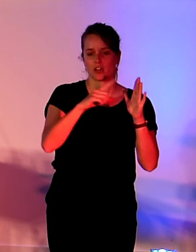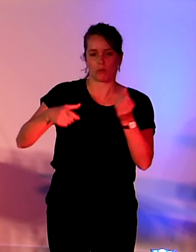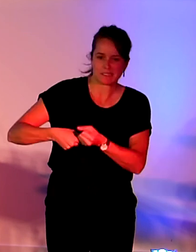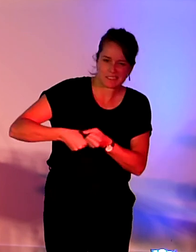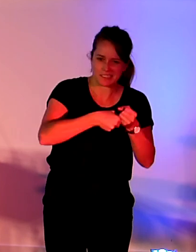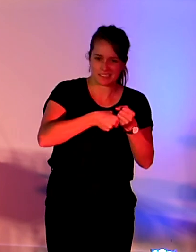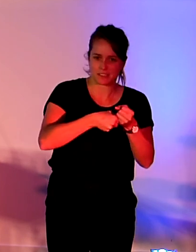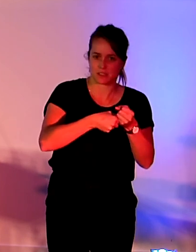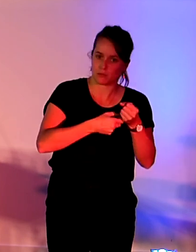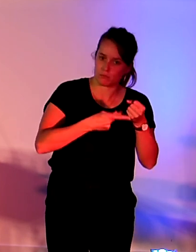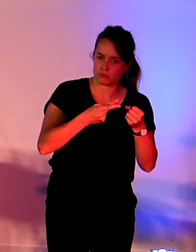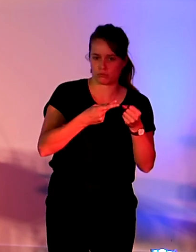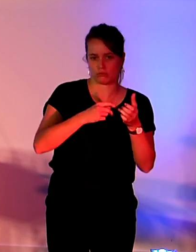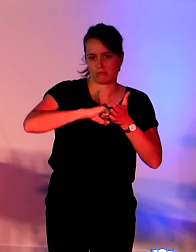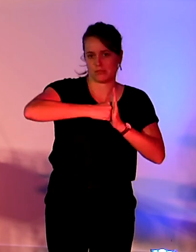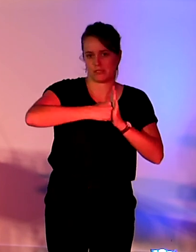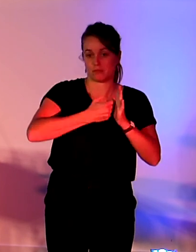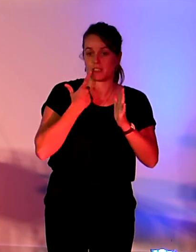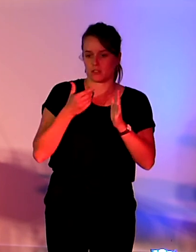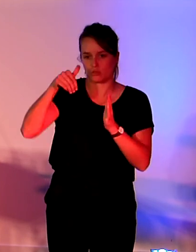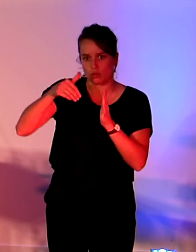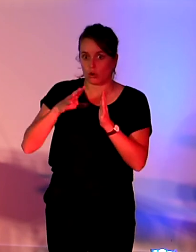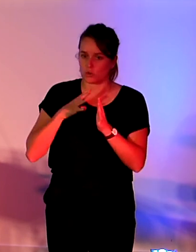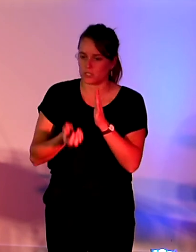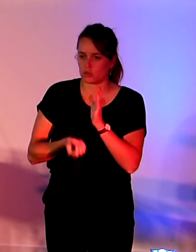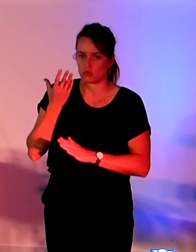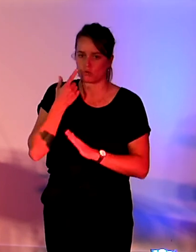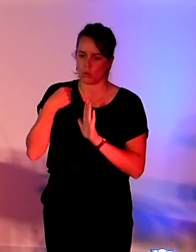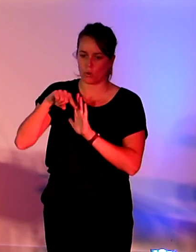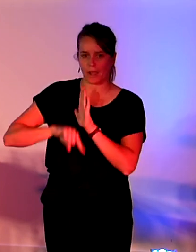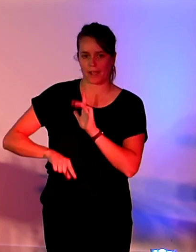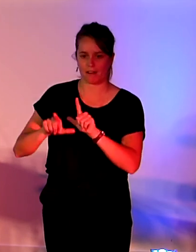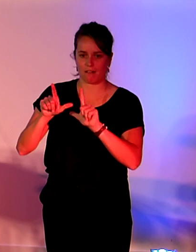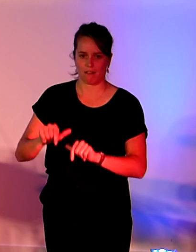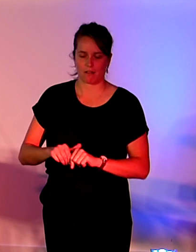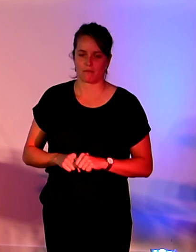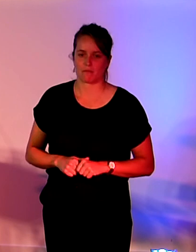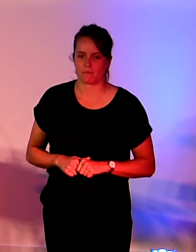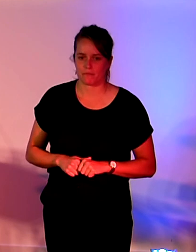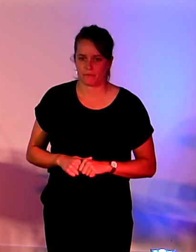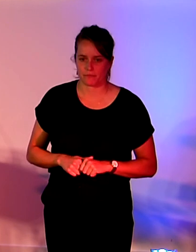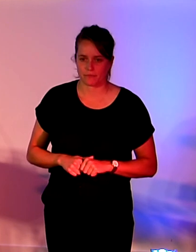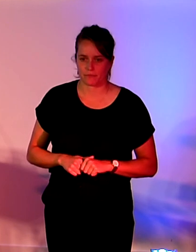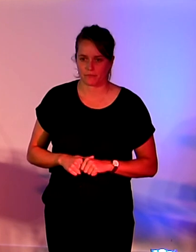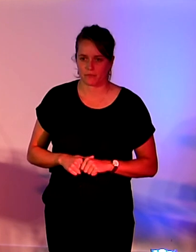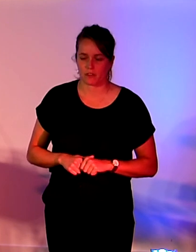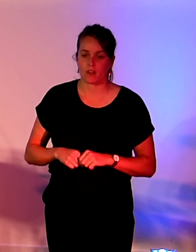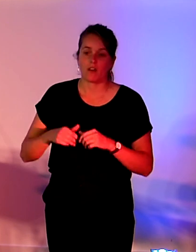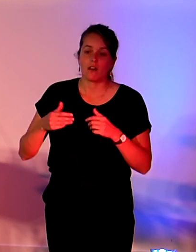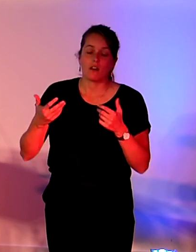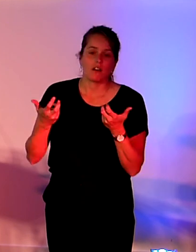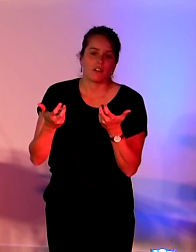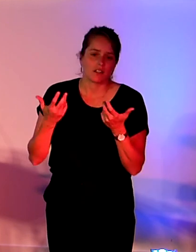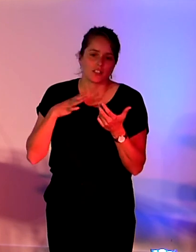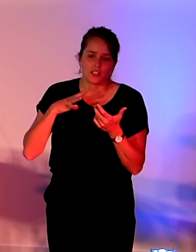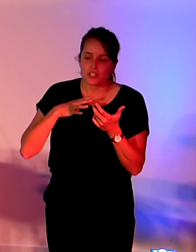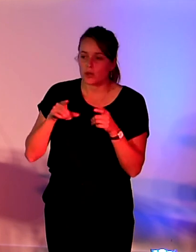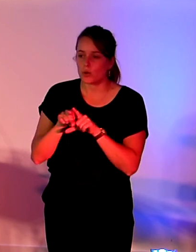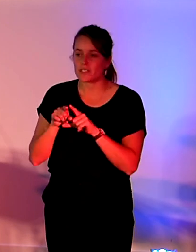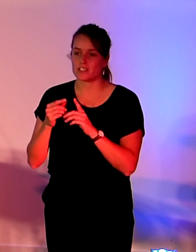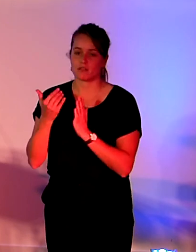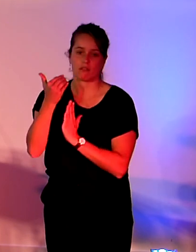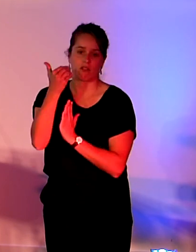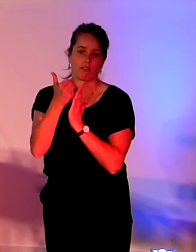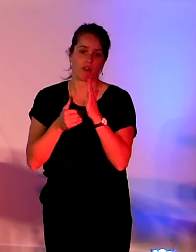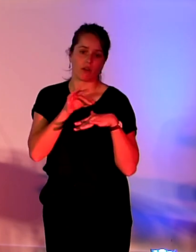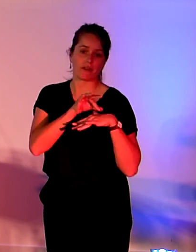nouvelles exigences. Et donc on a ce dispositif de type feuille de route avec différentes mesures